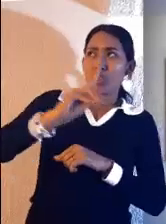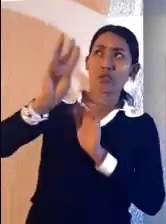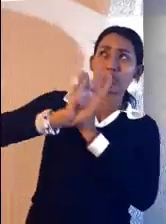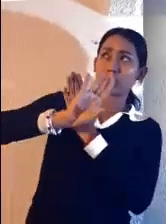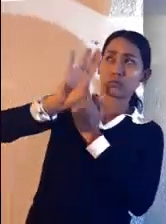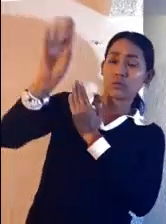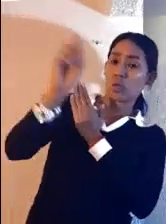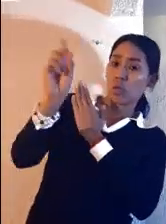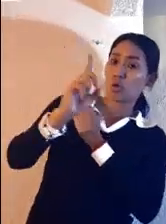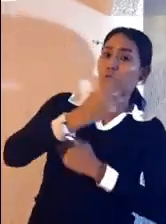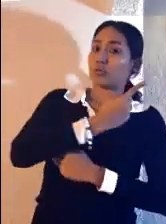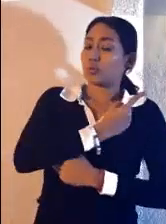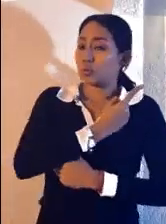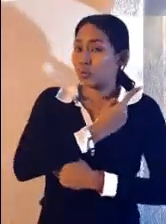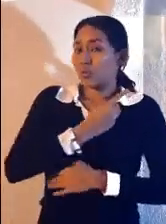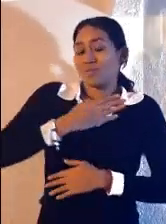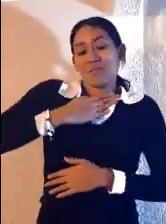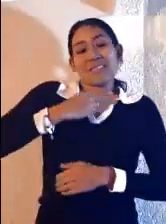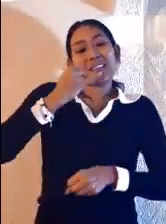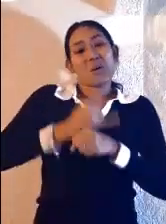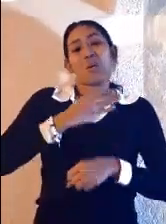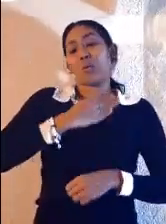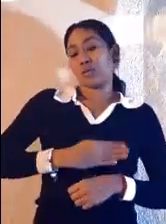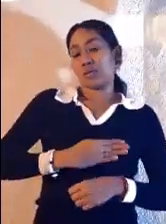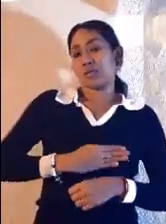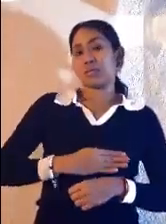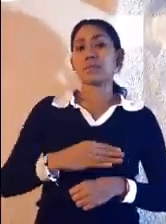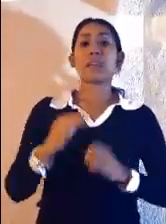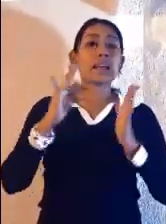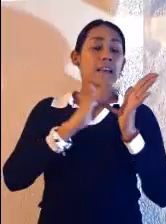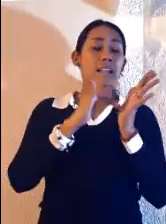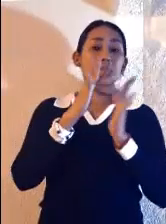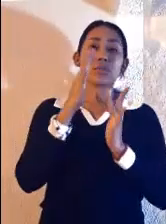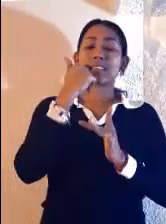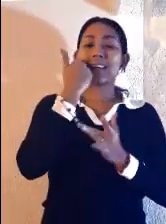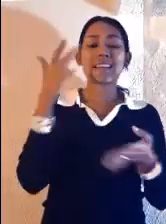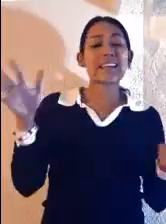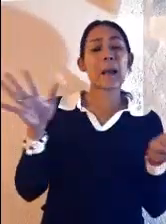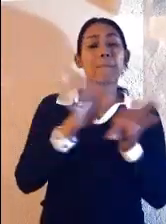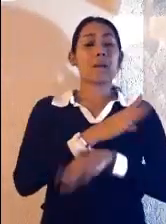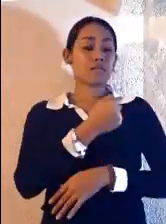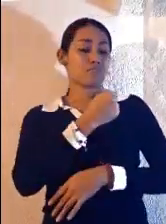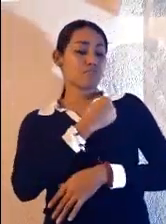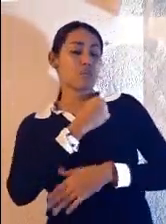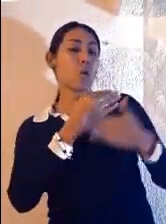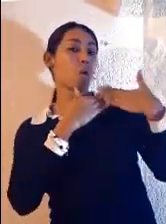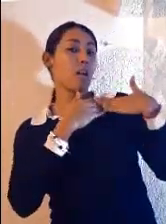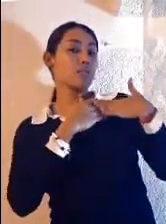quedarán solo en sus injusticias. Lo que busca Jesús es el cambio de corazón.